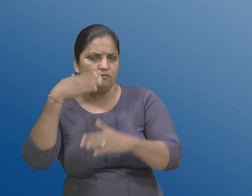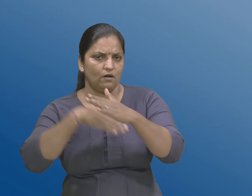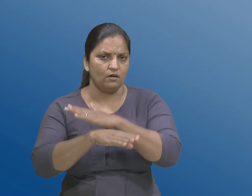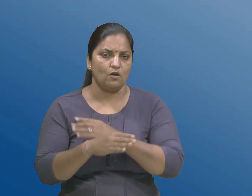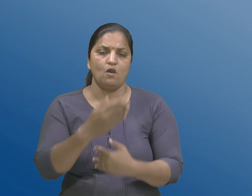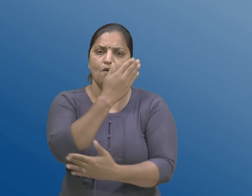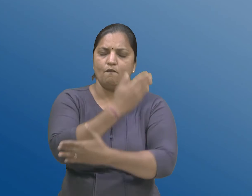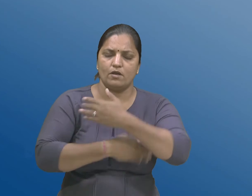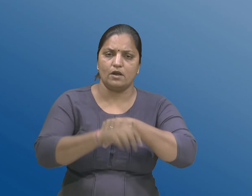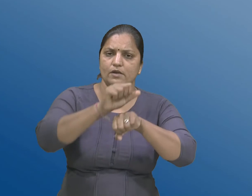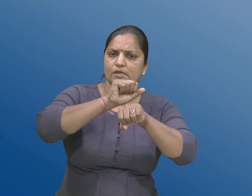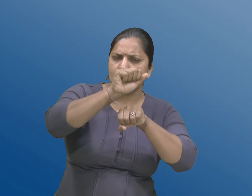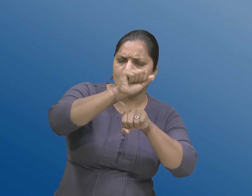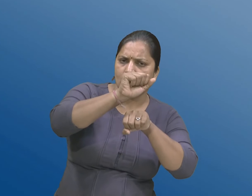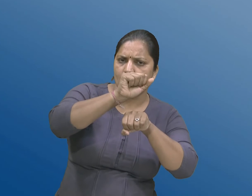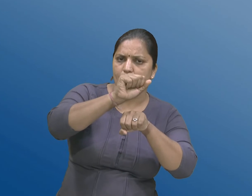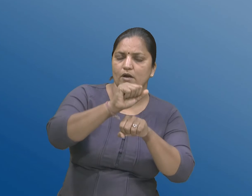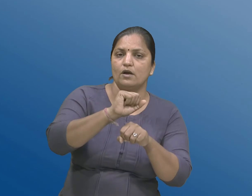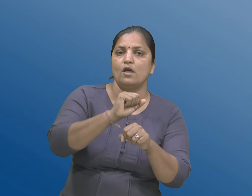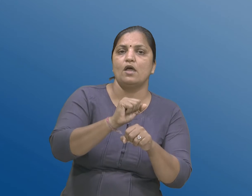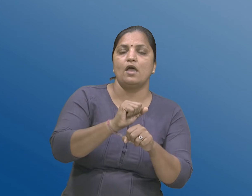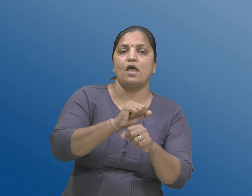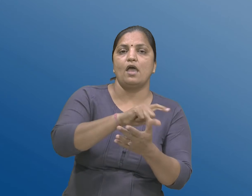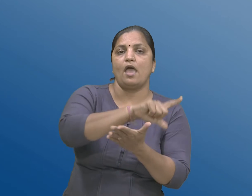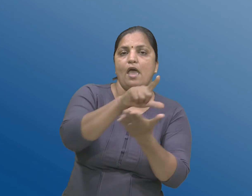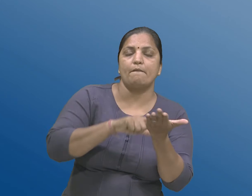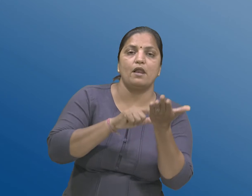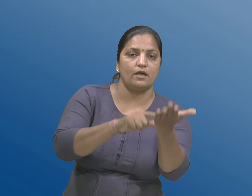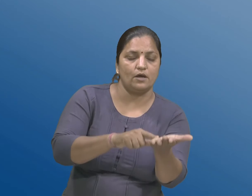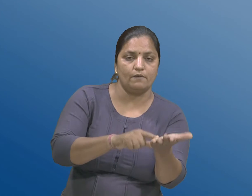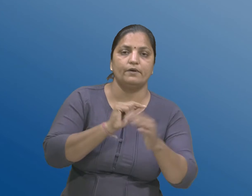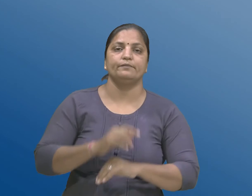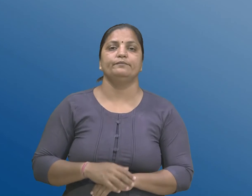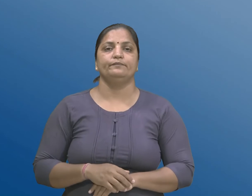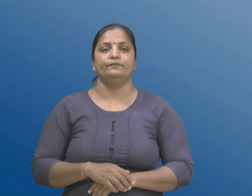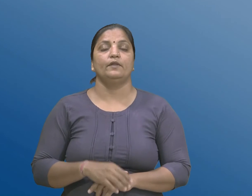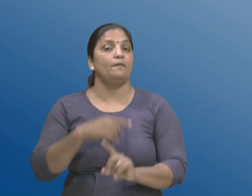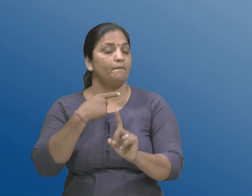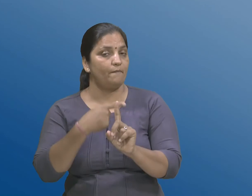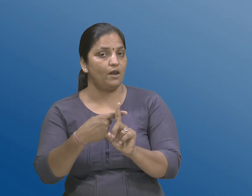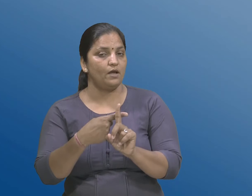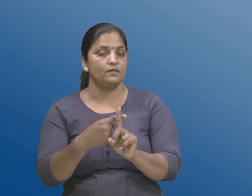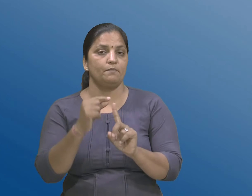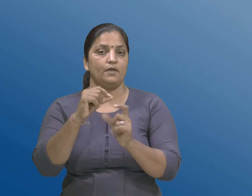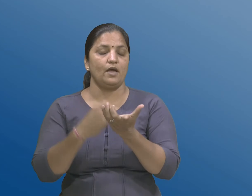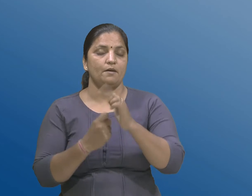प्रावपत्र मिलवा अरजी करवानी रीट H. अने पेटा खंड 2 हेठर